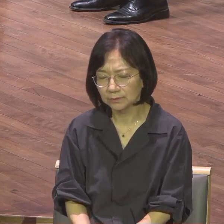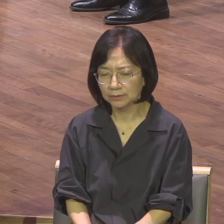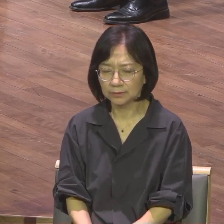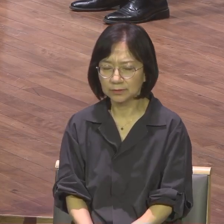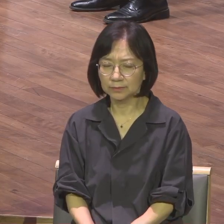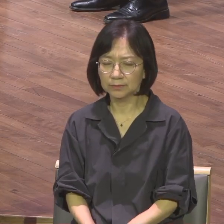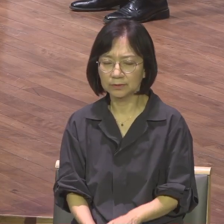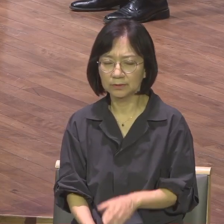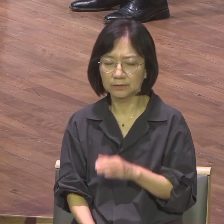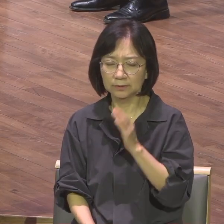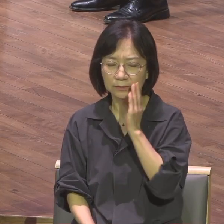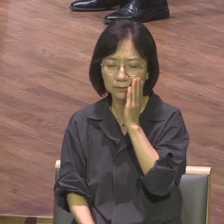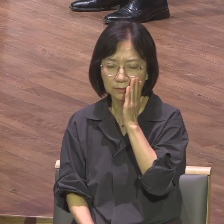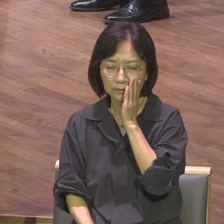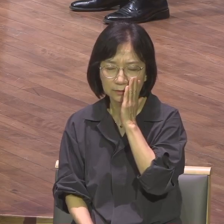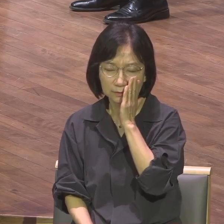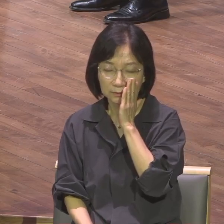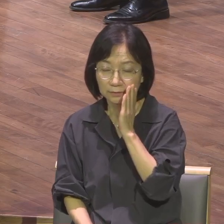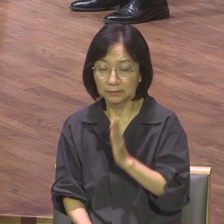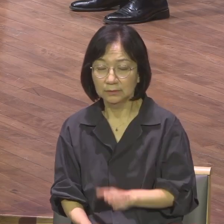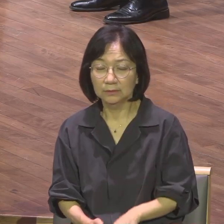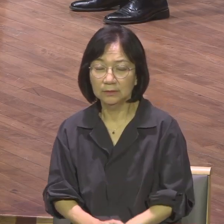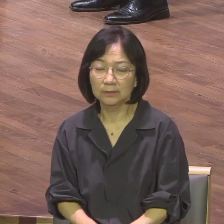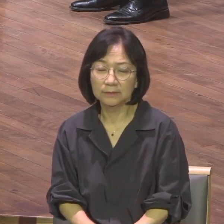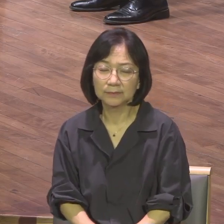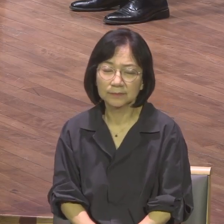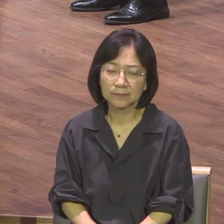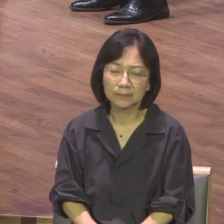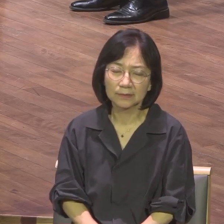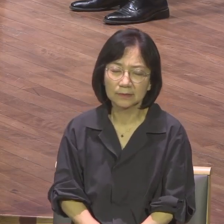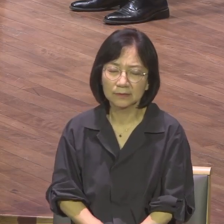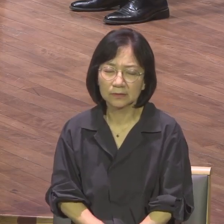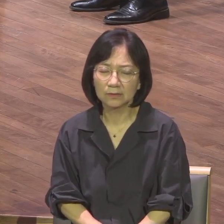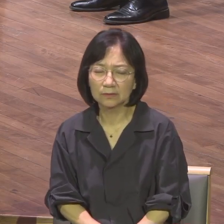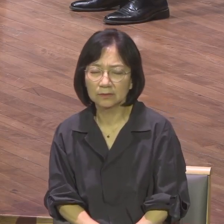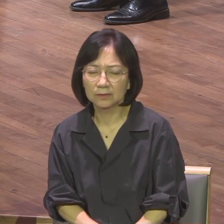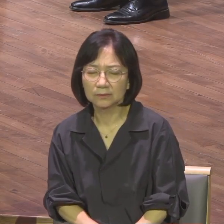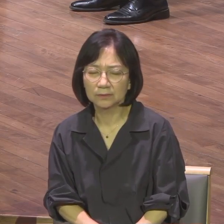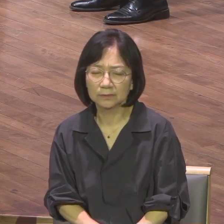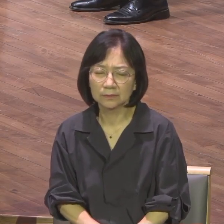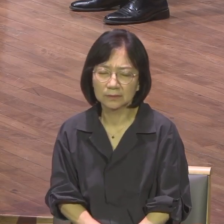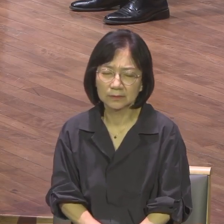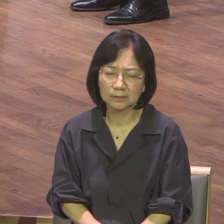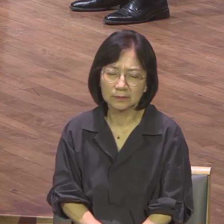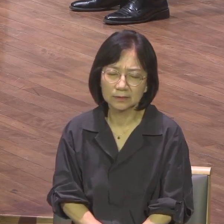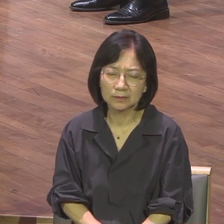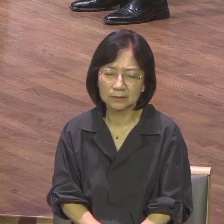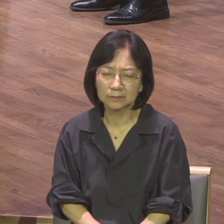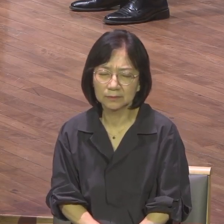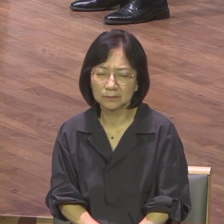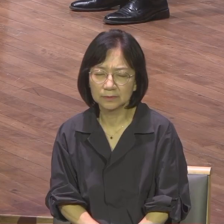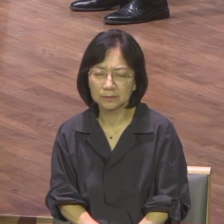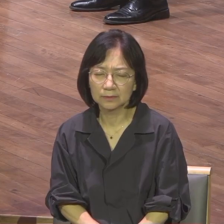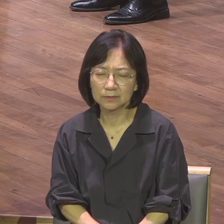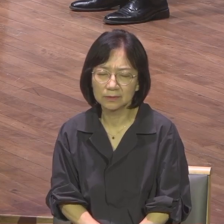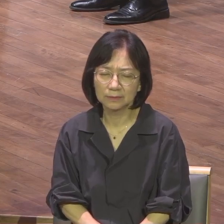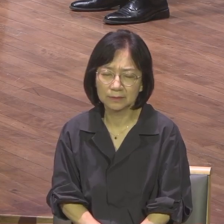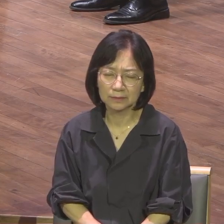나의 업을 죽는 것입니다. 나의 삶을 죽는 것입니다. 나의 전문산을 죽는 것입니다. 나는 날 수 있습니다.